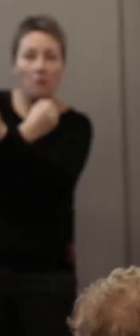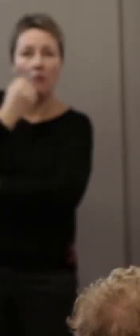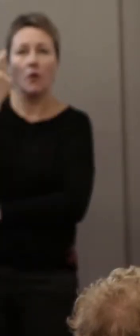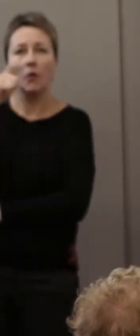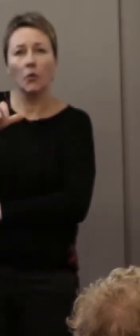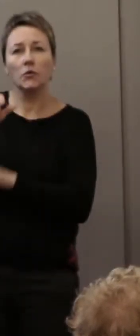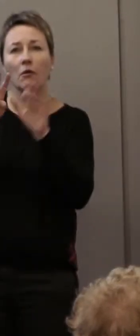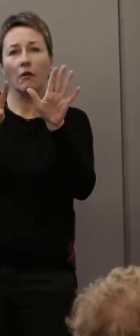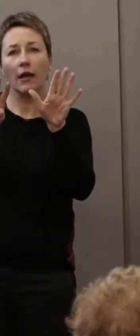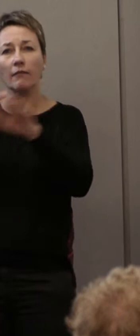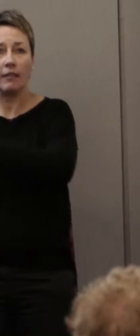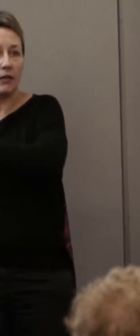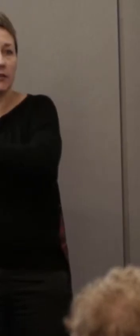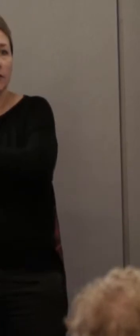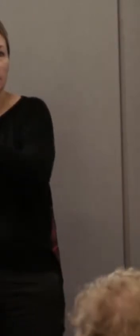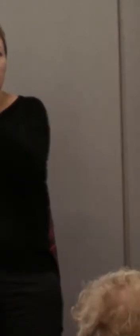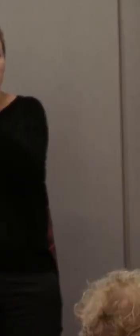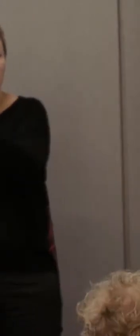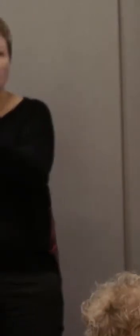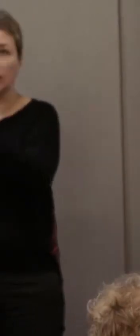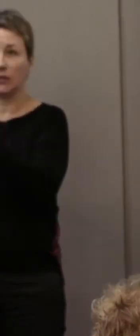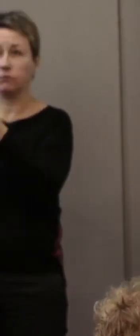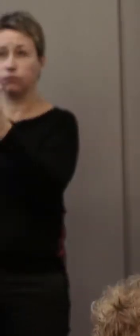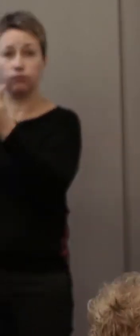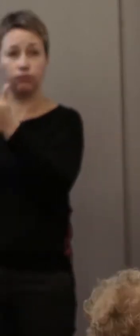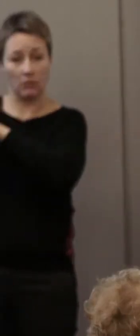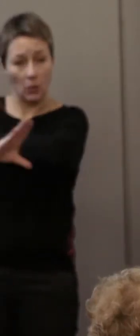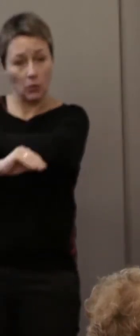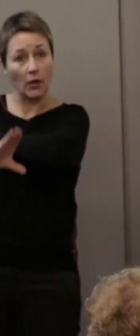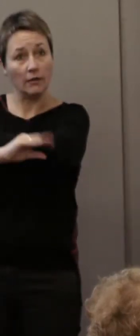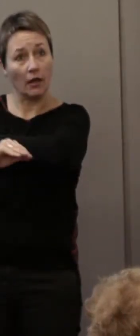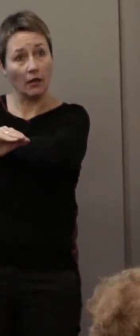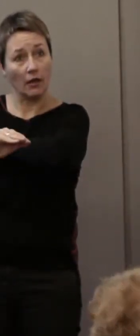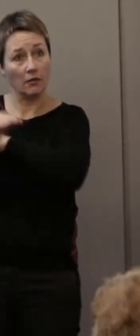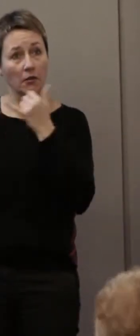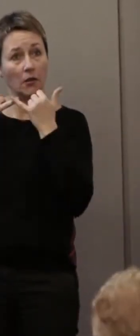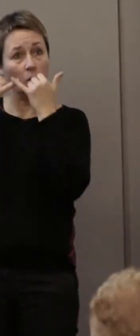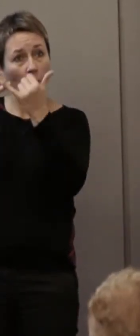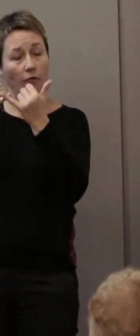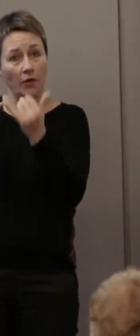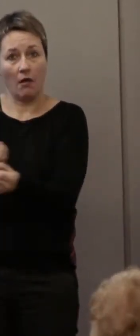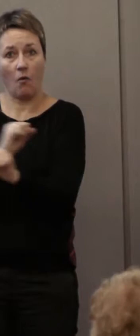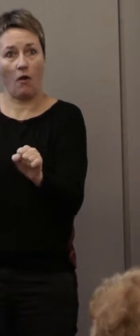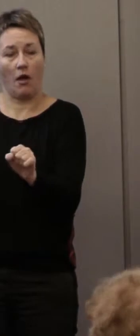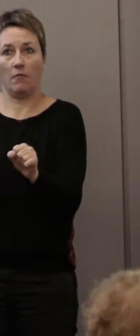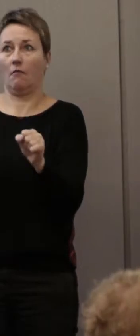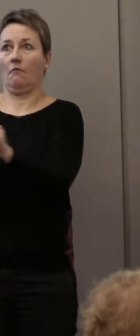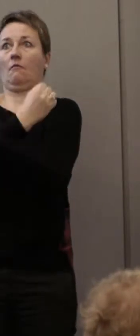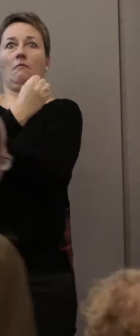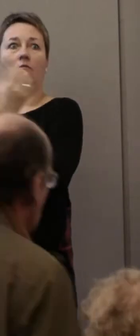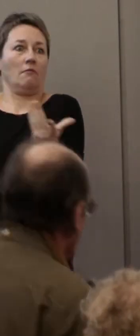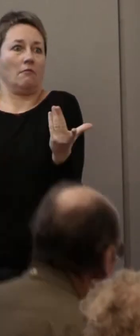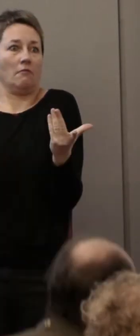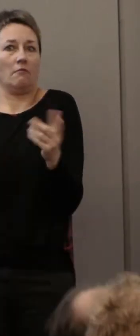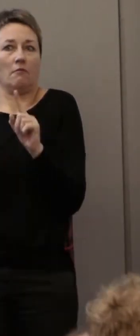293 dossiers sont parvenus au secrétariat des trophées, ce qui est un nombre très